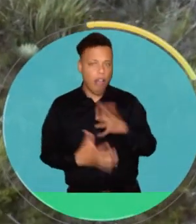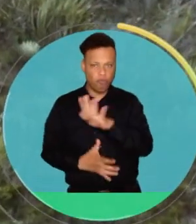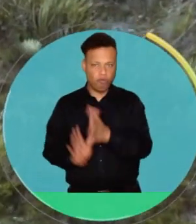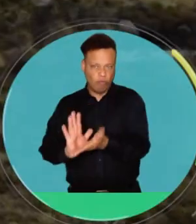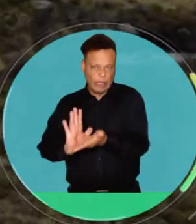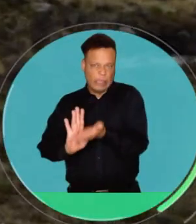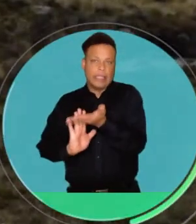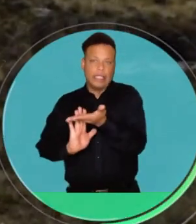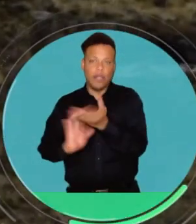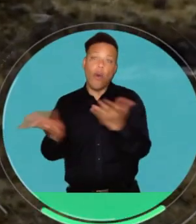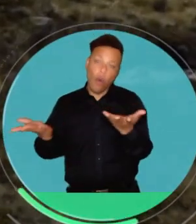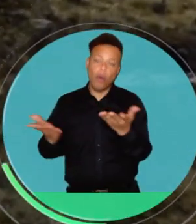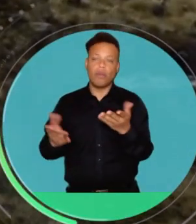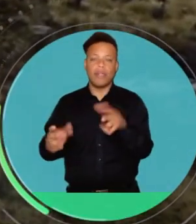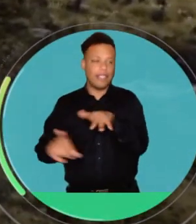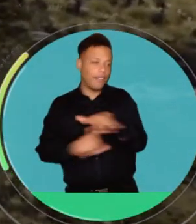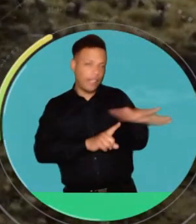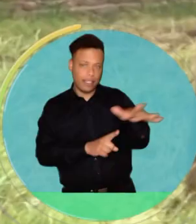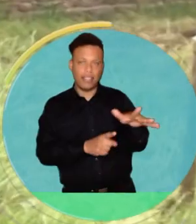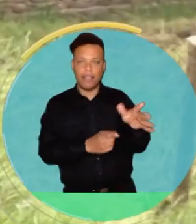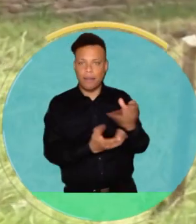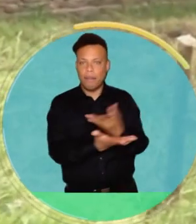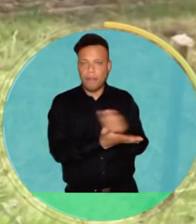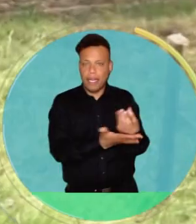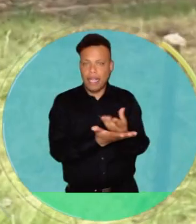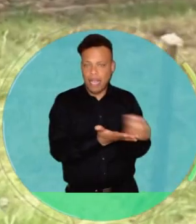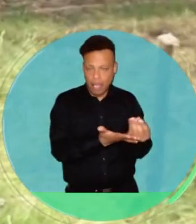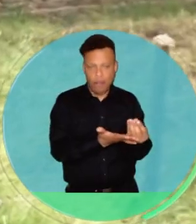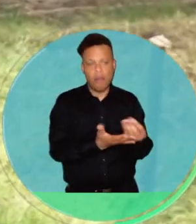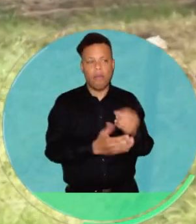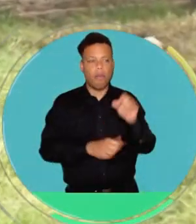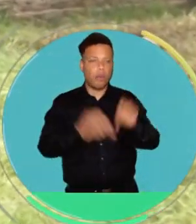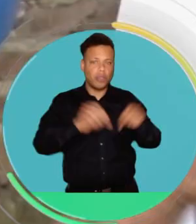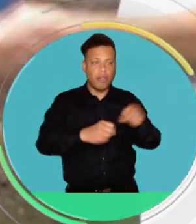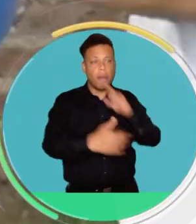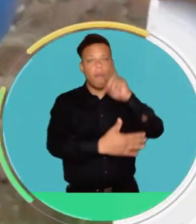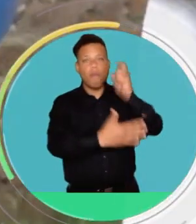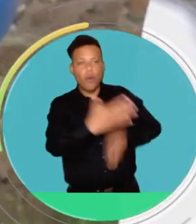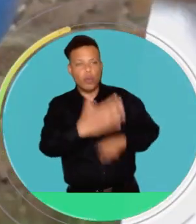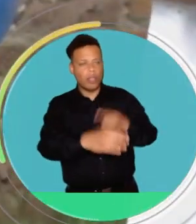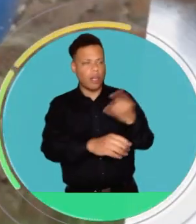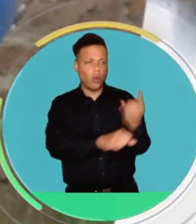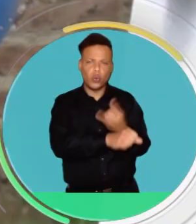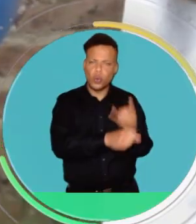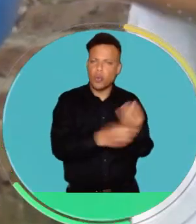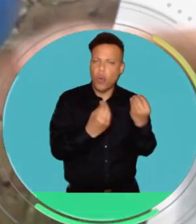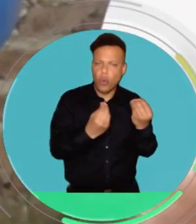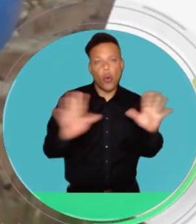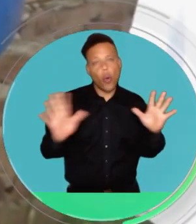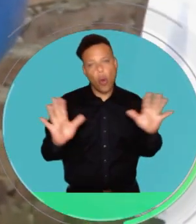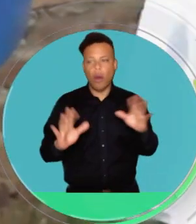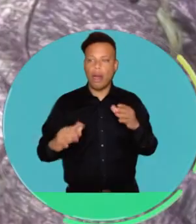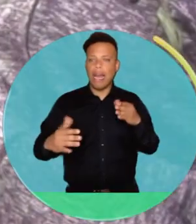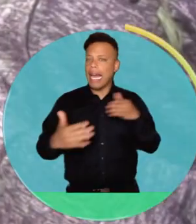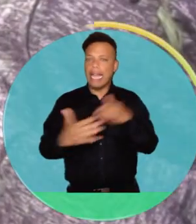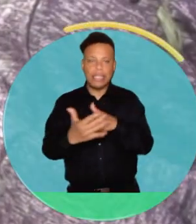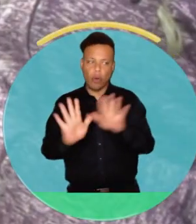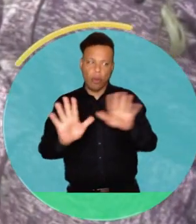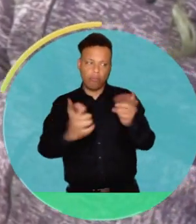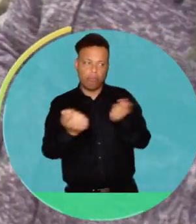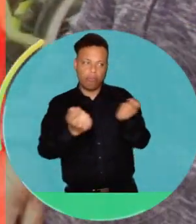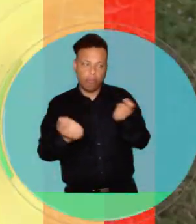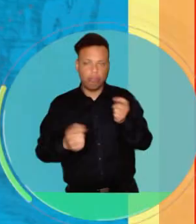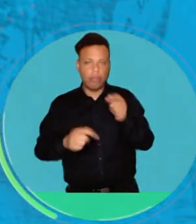con el tiempo tiende a subir el precio o a generar nuevas condiciones en el mercado, como la creación de multas por sobreconsumo y limitación de acceso al mismo.